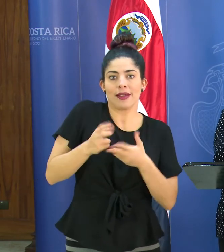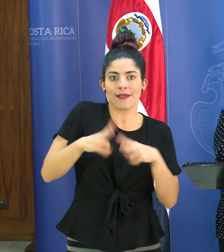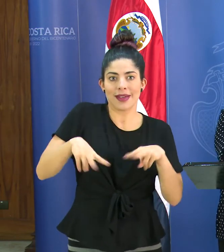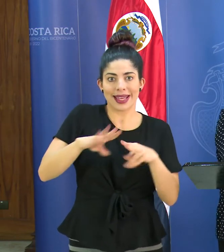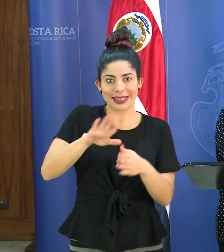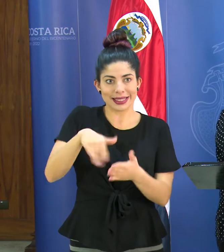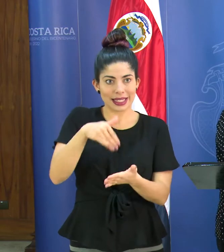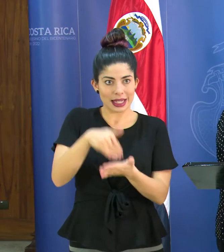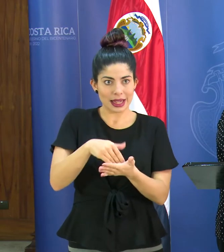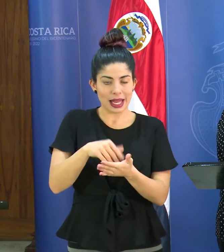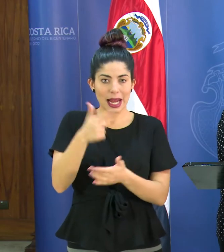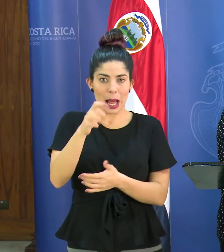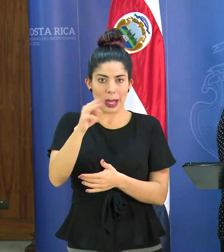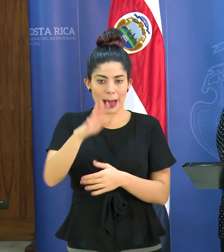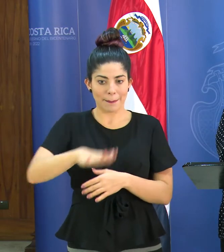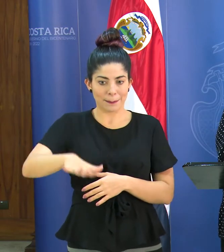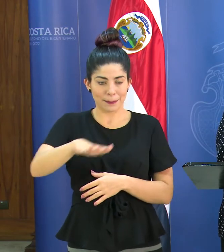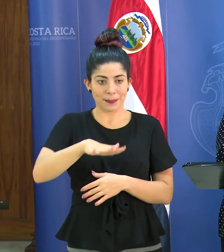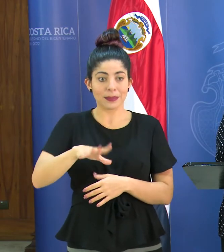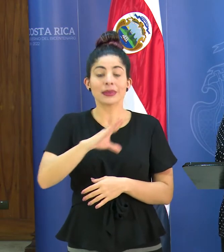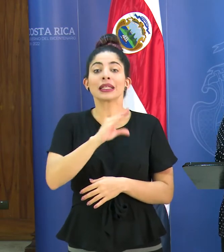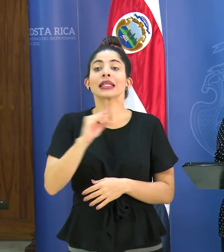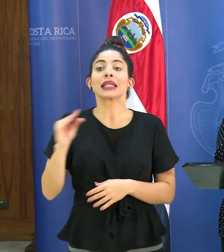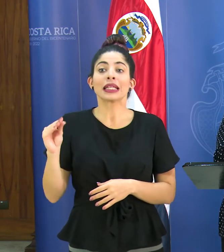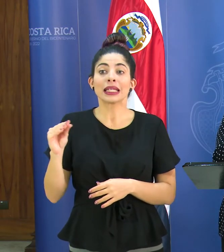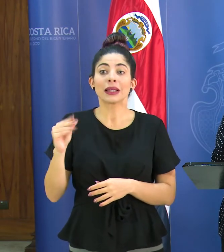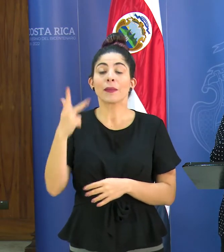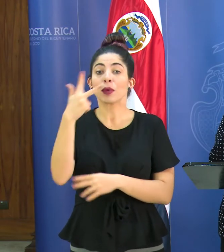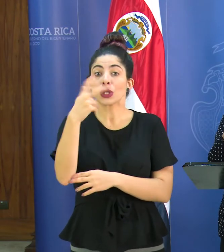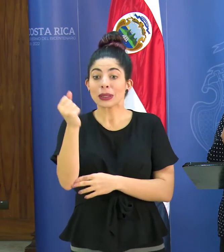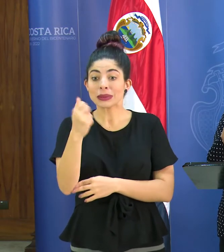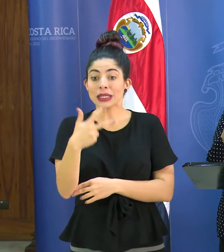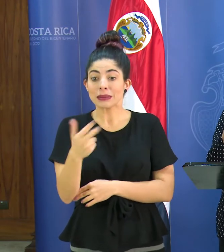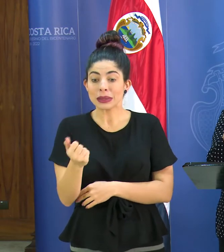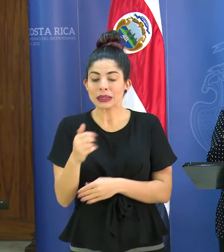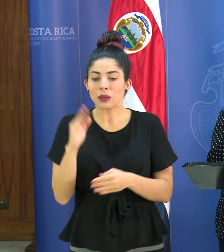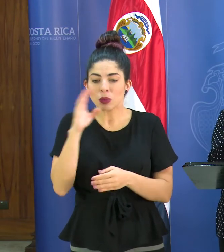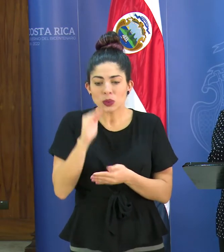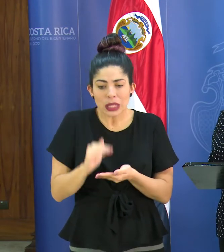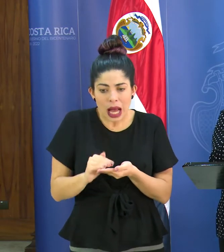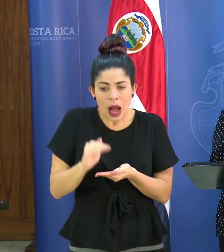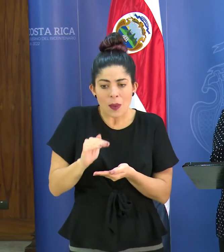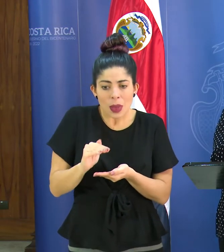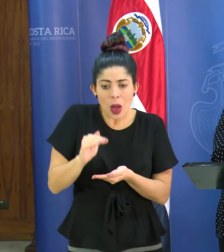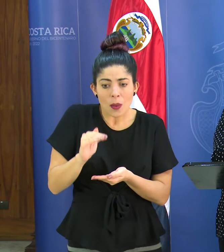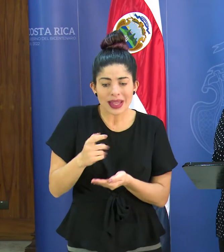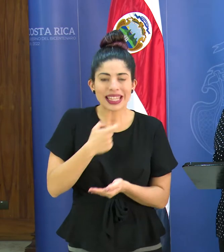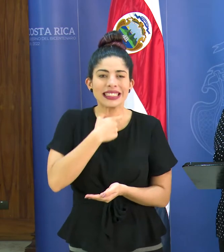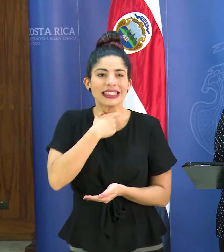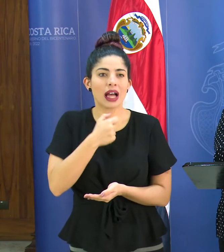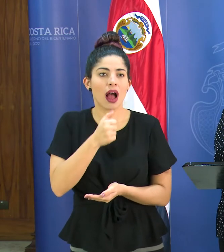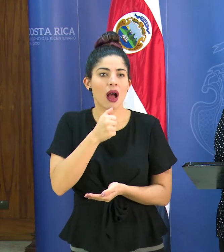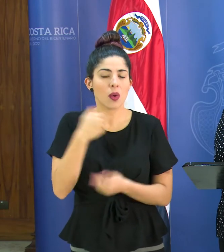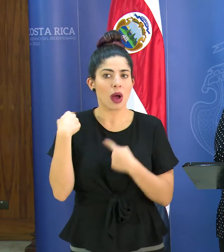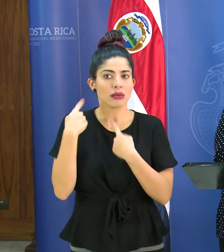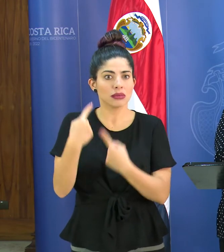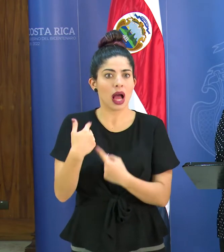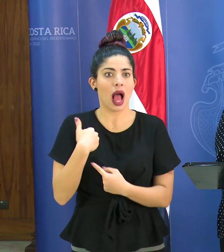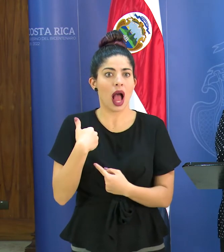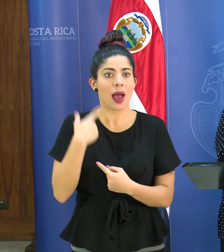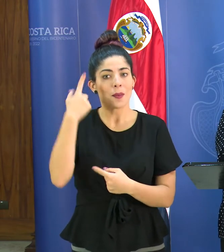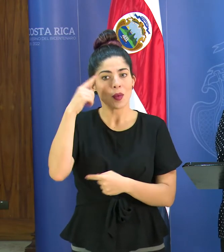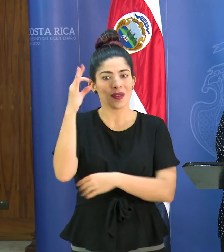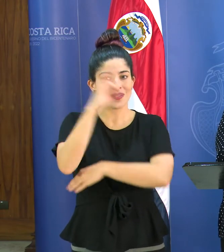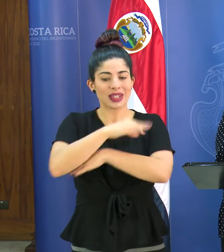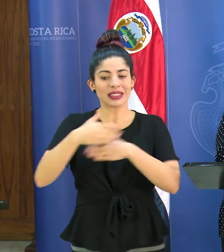central del área metropolitana y por trimestres venimos aumentando el déficit hídrico que tenemos en la época